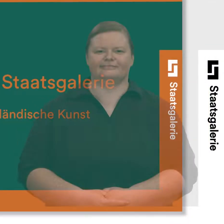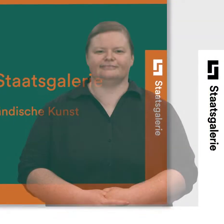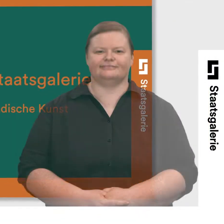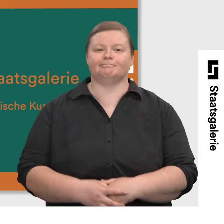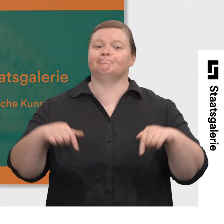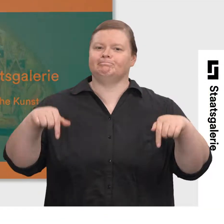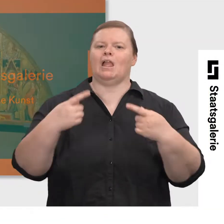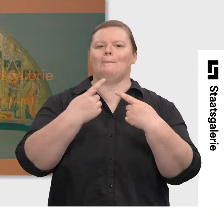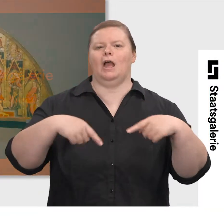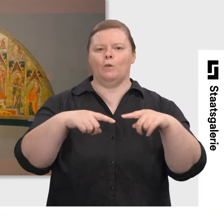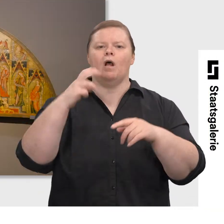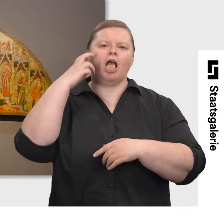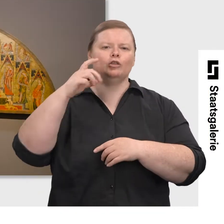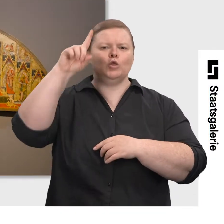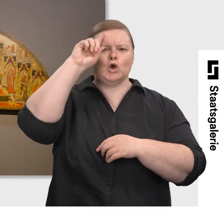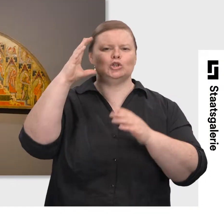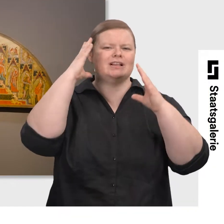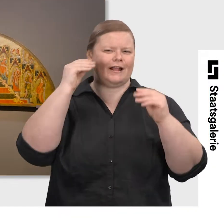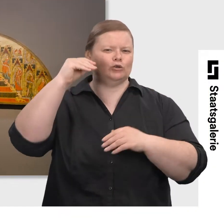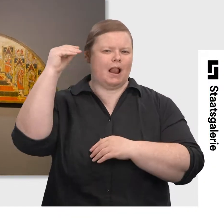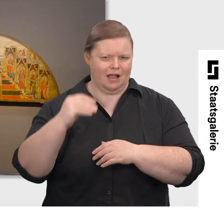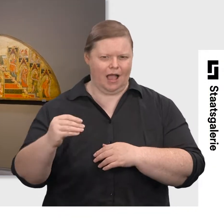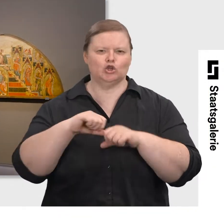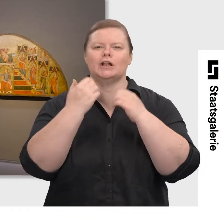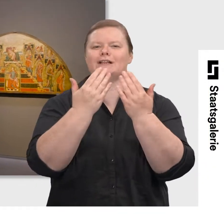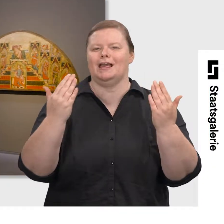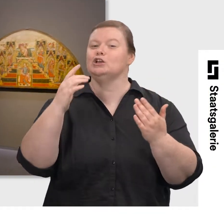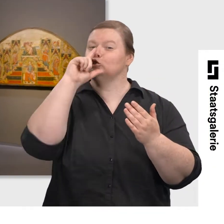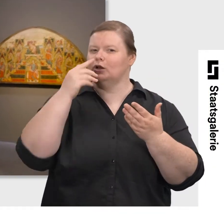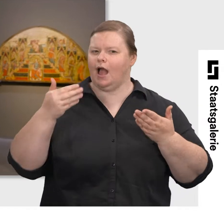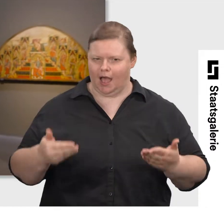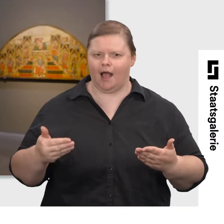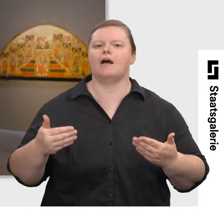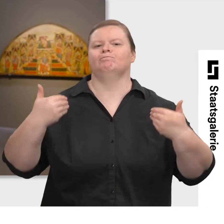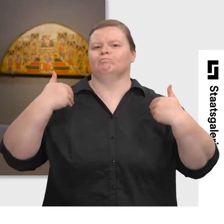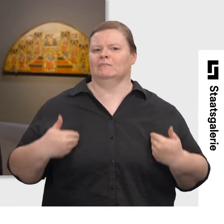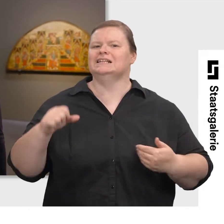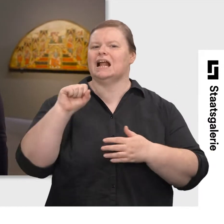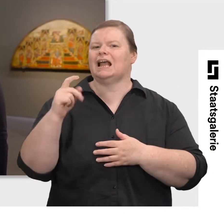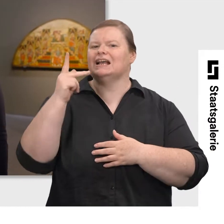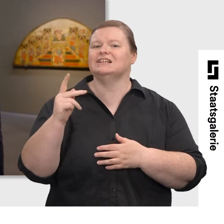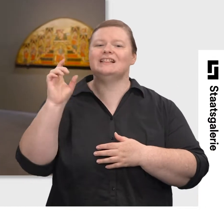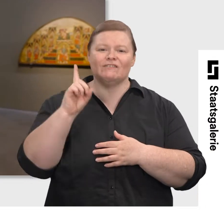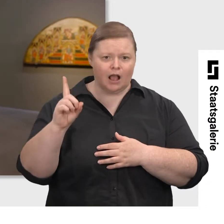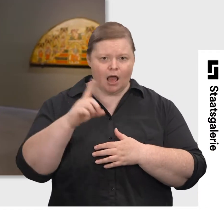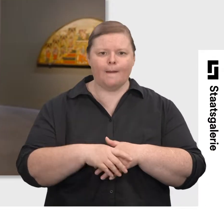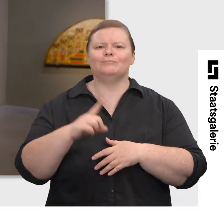Wir sind hier in der Abteilung Altdeutsche und Niederlandische Malerei in der Staatsgalerie Stuttgart. Mein Name ist Sandra-Kristin Diefenthaler, ich bin hier